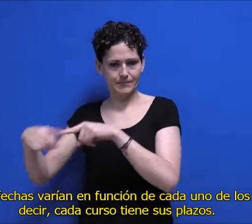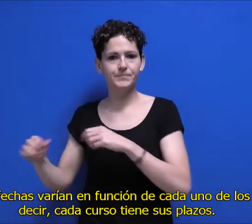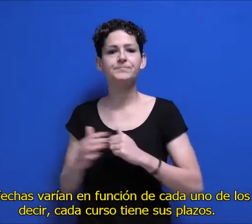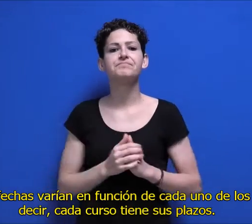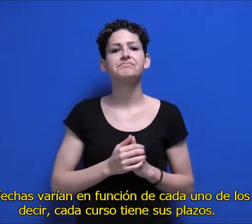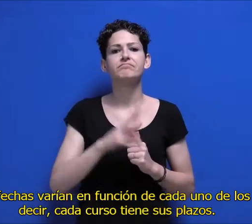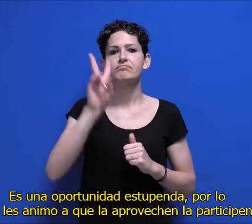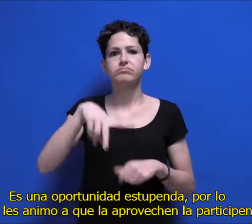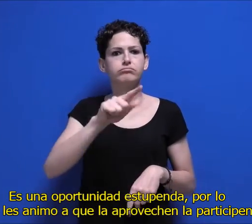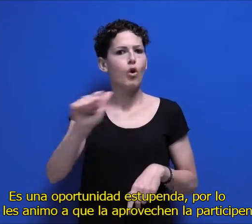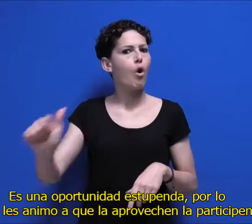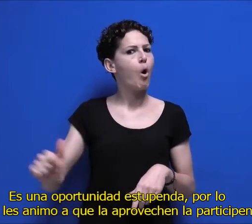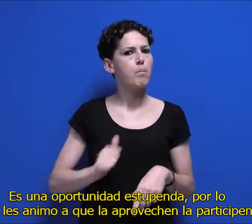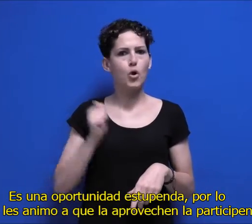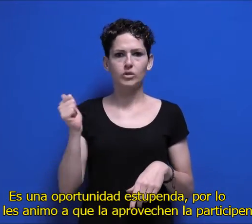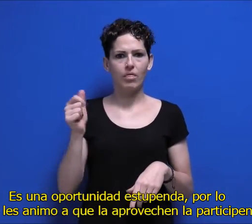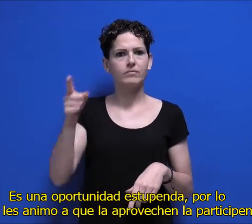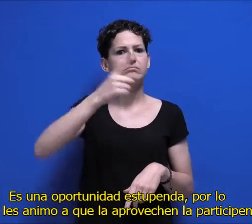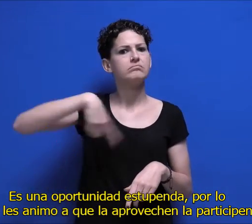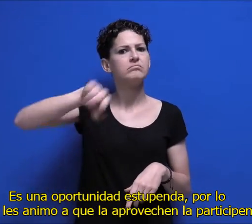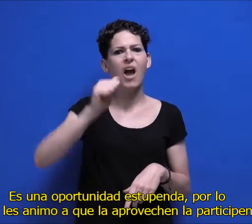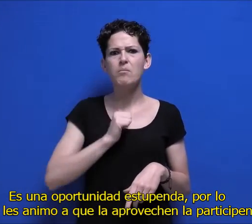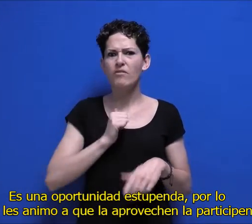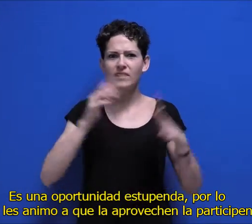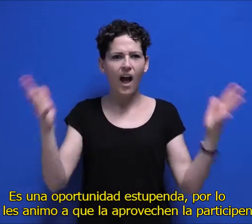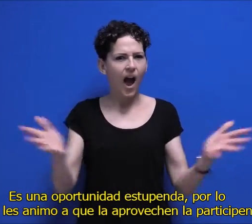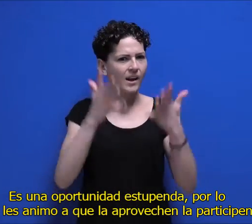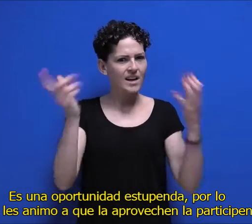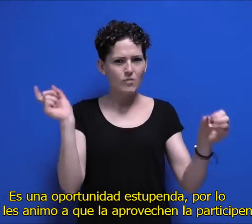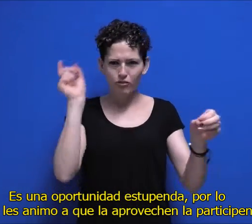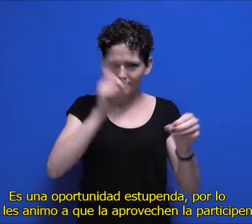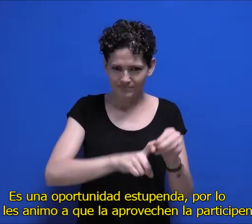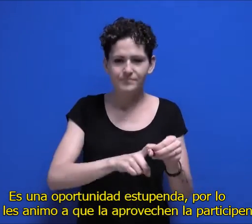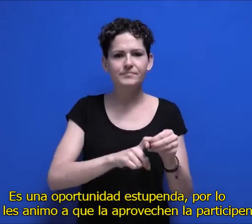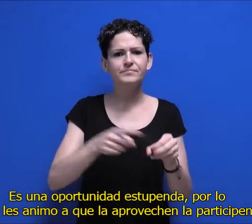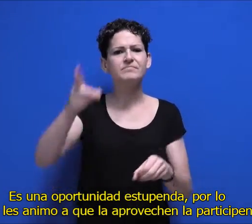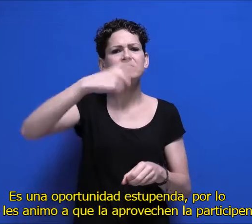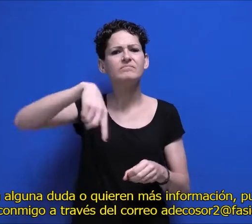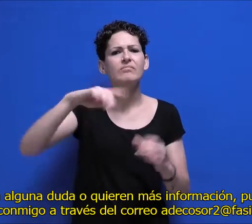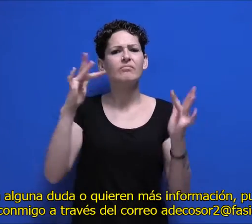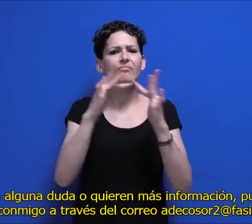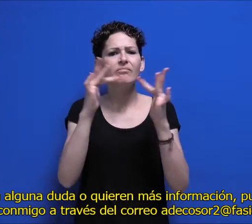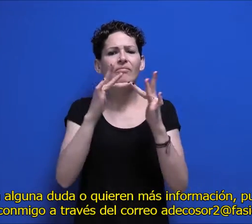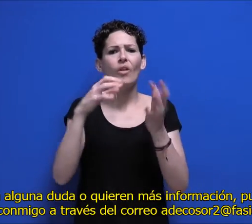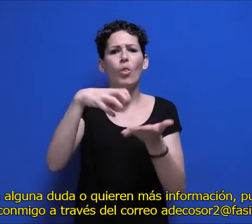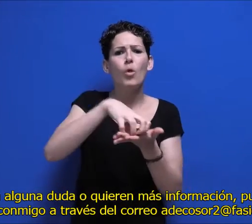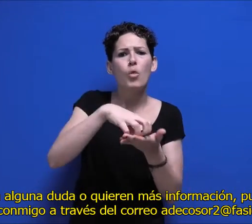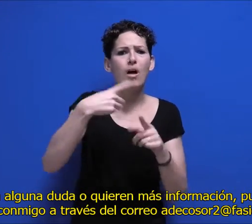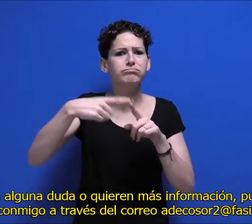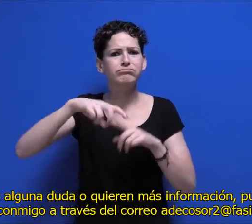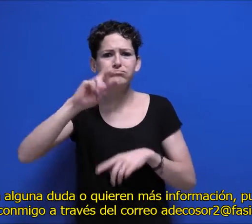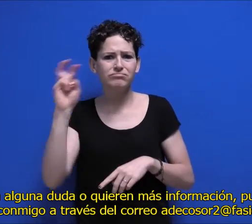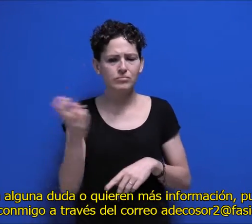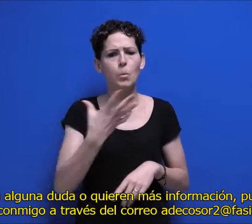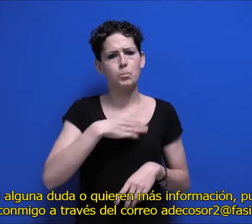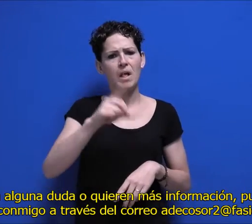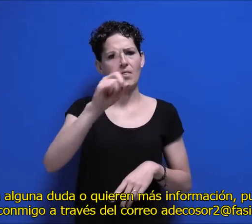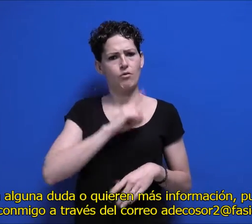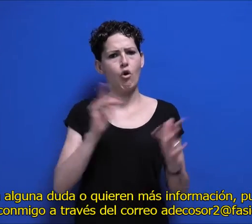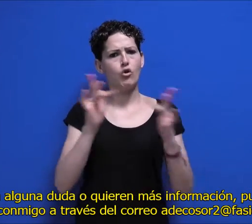Es una oportunidad estupenda, por lo que les animo a que aprovechen y participen. Si tienen alguna duda o quieren más información, pueden